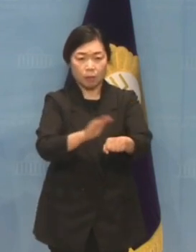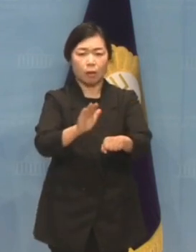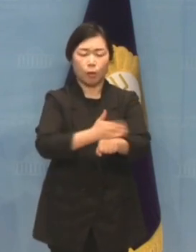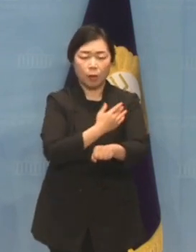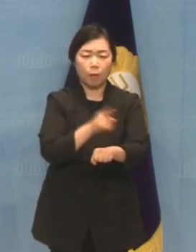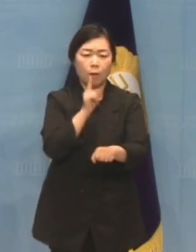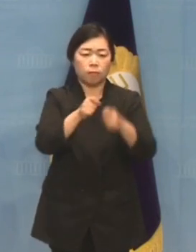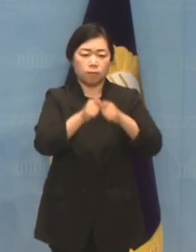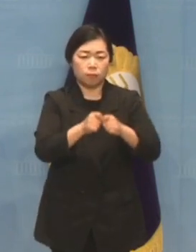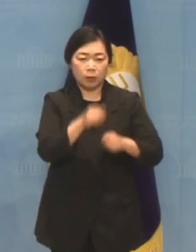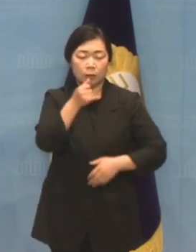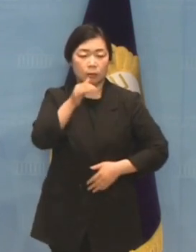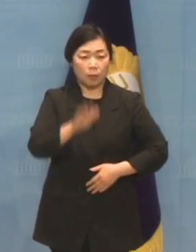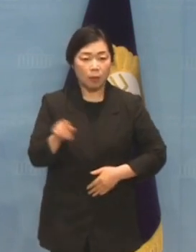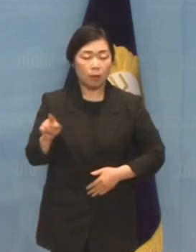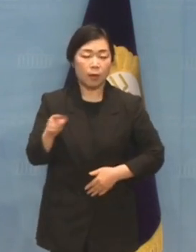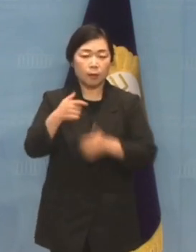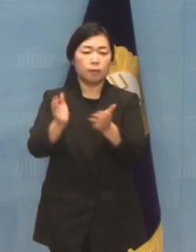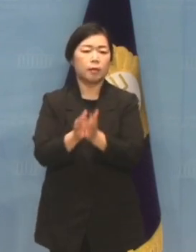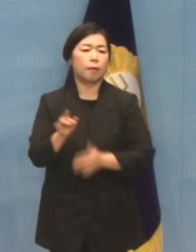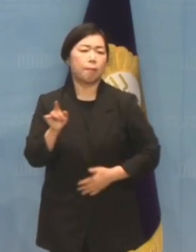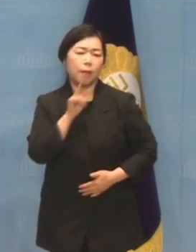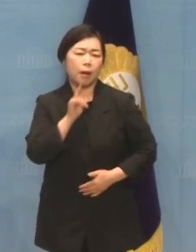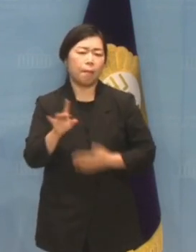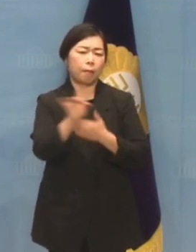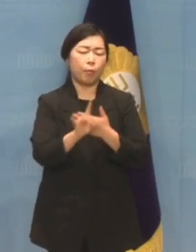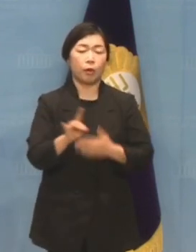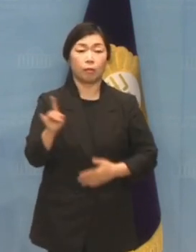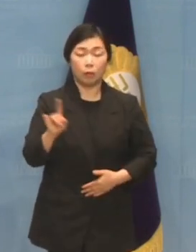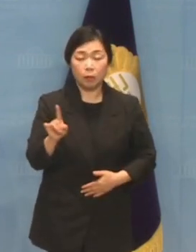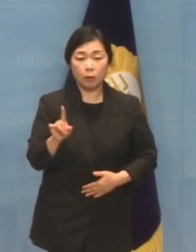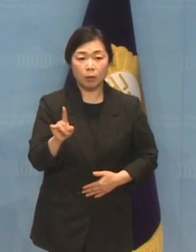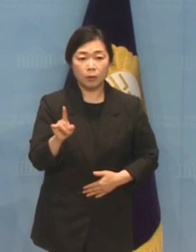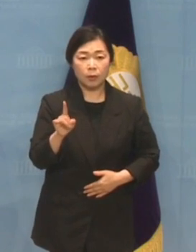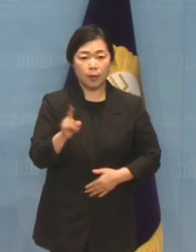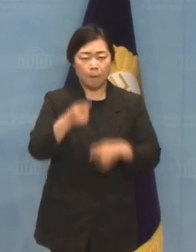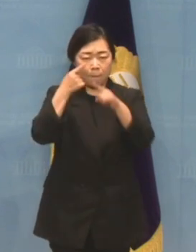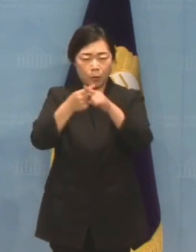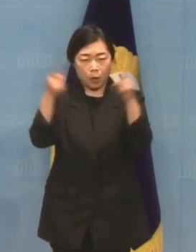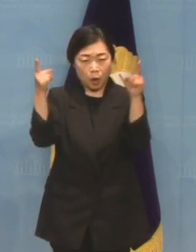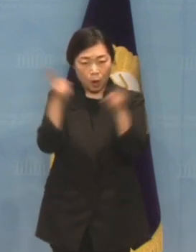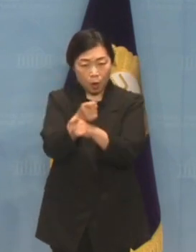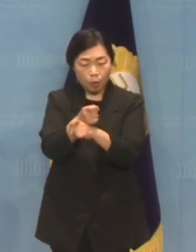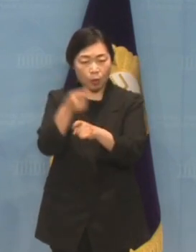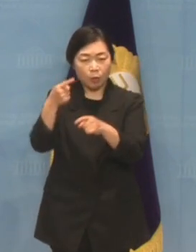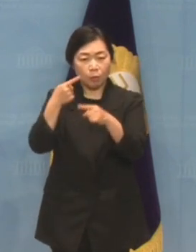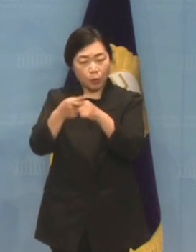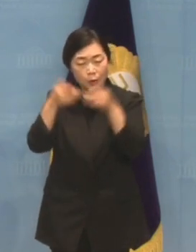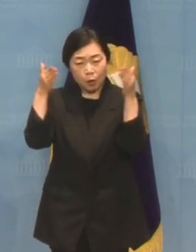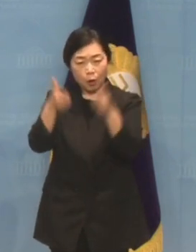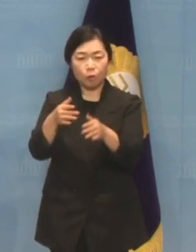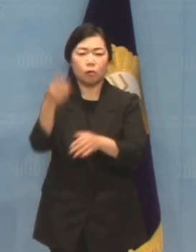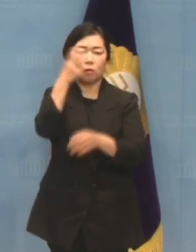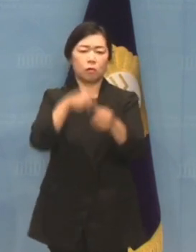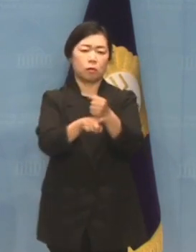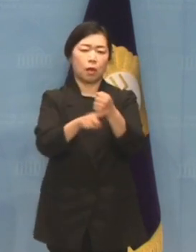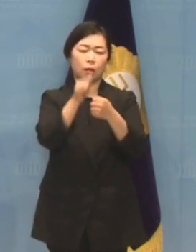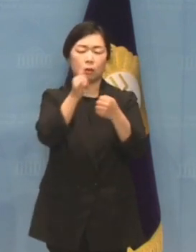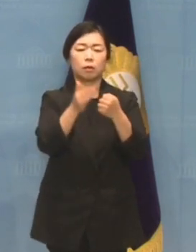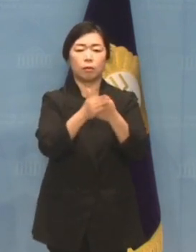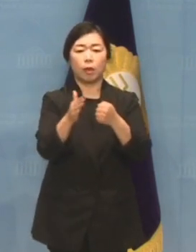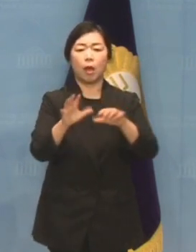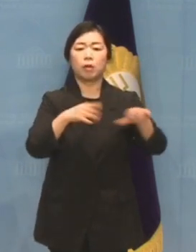주특기인 기획수사 야당 타라 프레임이라는 얄팍한 술술을 펼친다면 더 큰 정치적